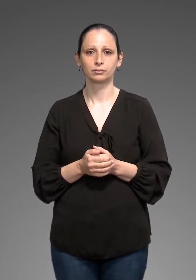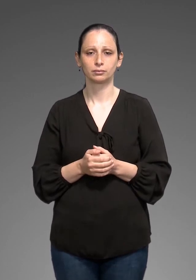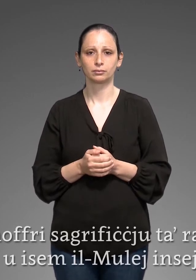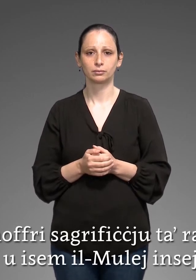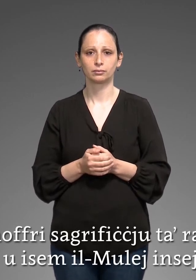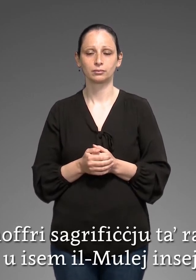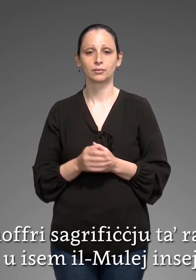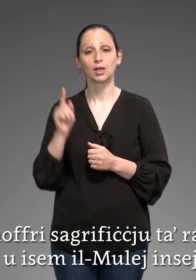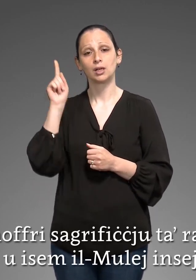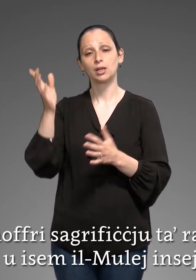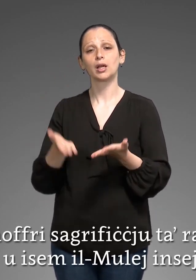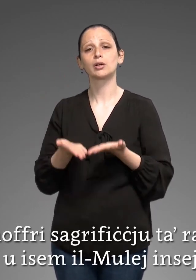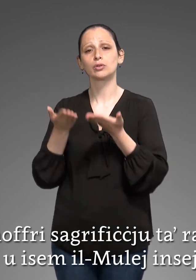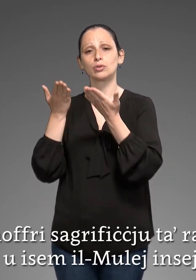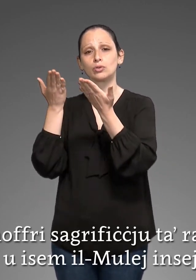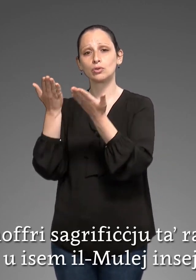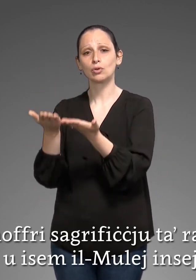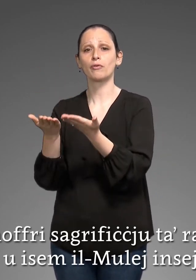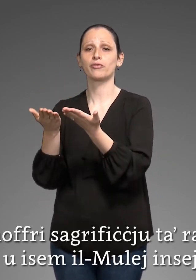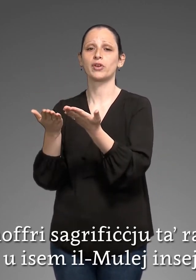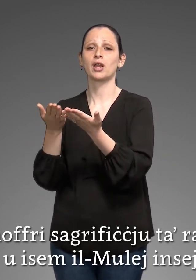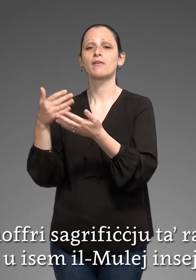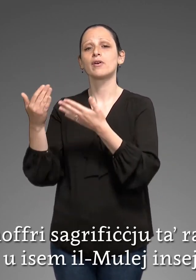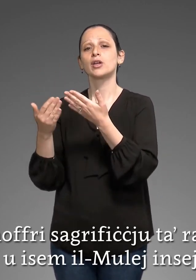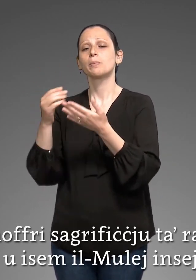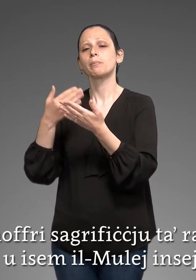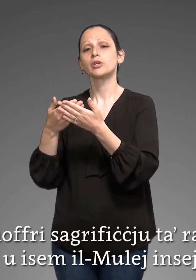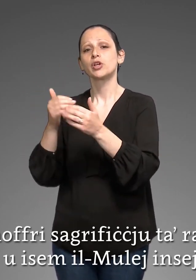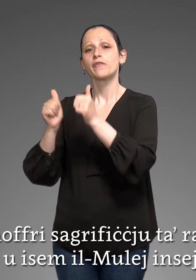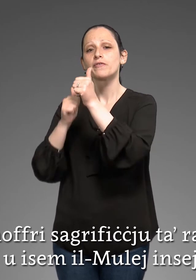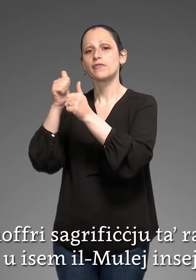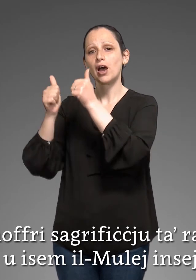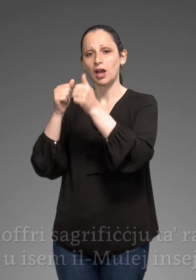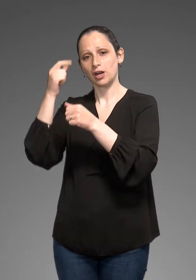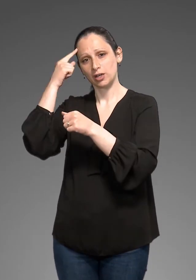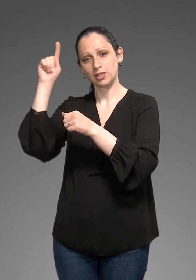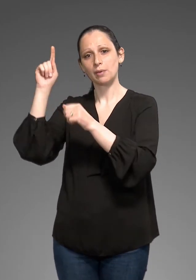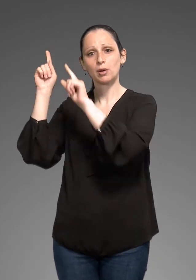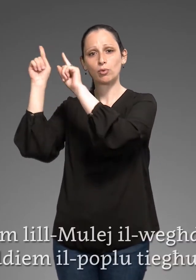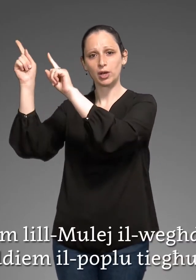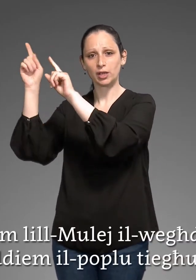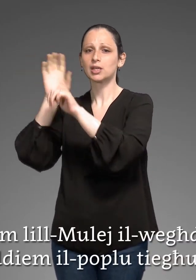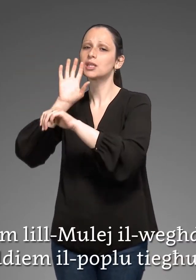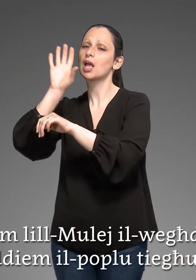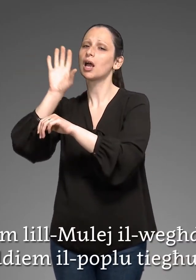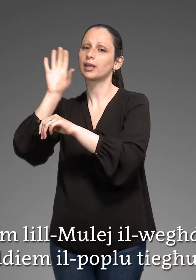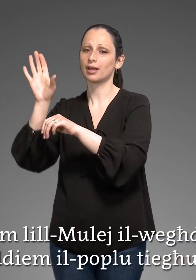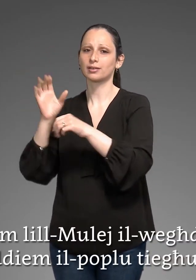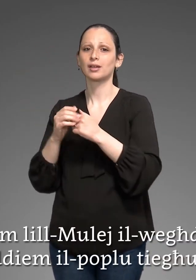Lilek noffri sagrifiċu ta' ratil ħajr U jisim il-mulej in sejjaħ Intem l-mulej l-wedjet